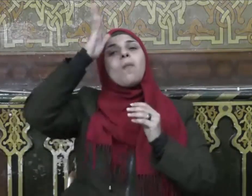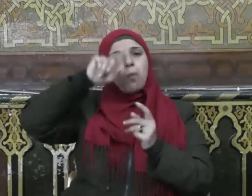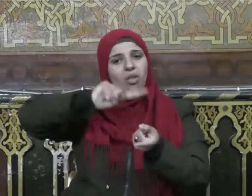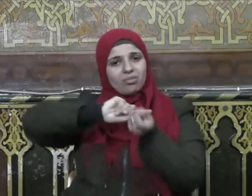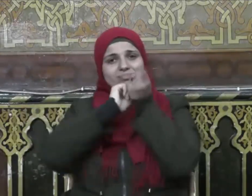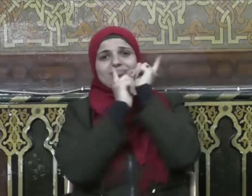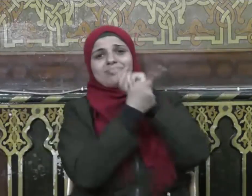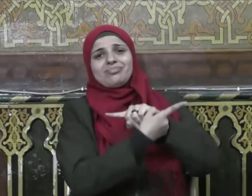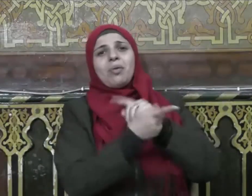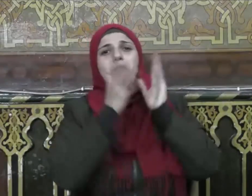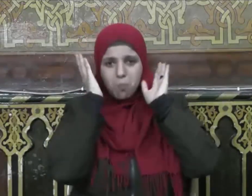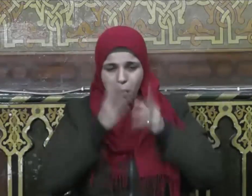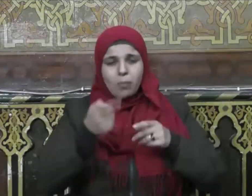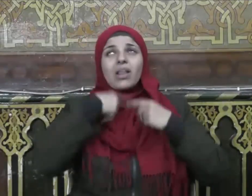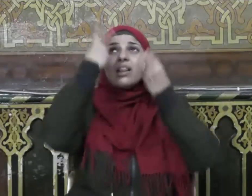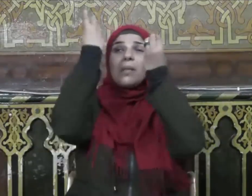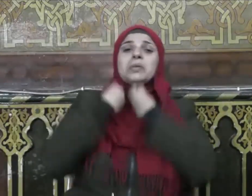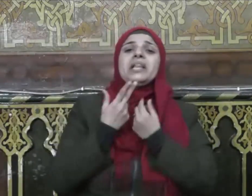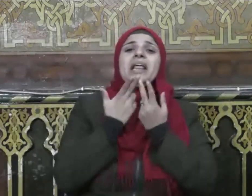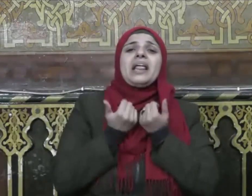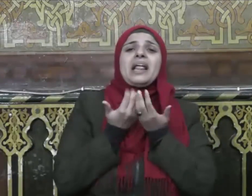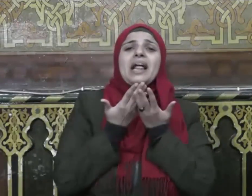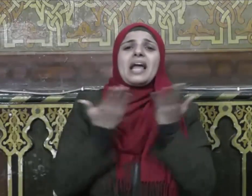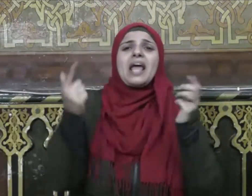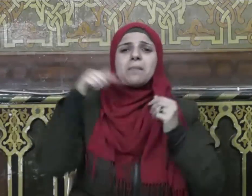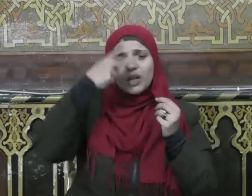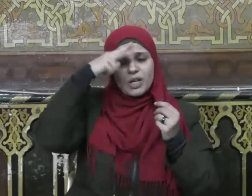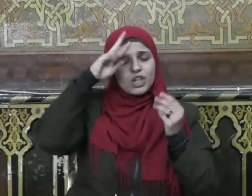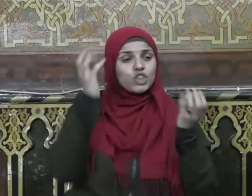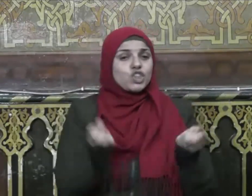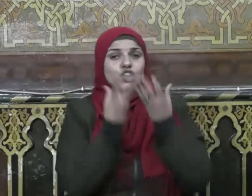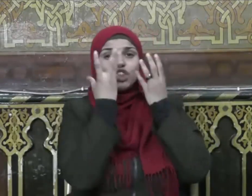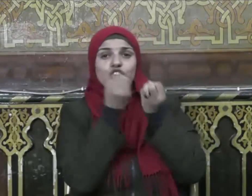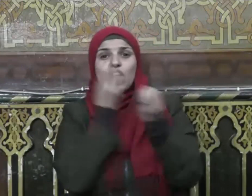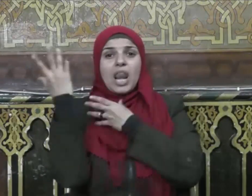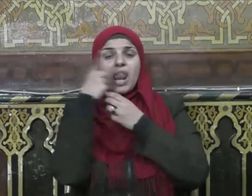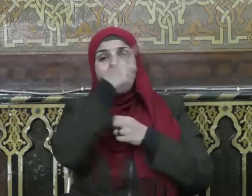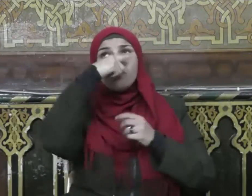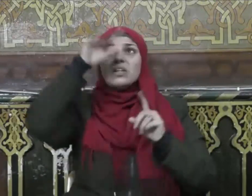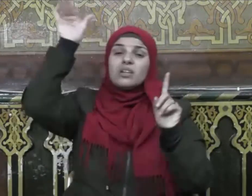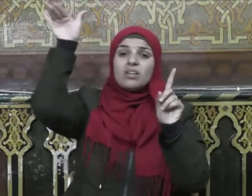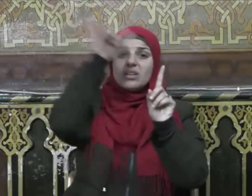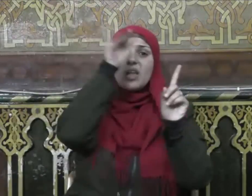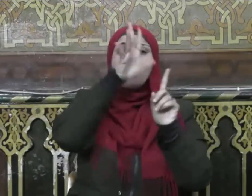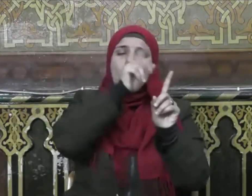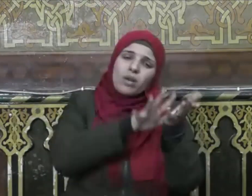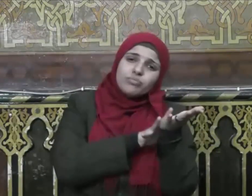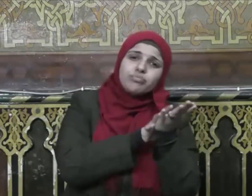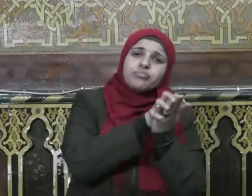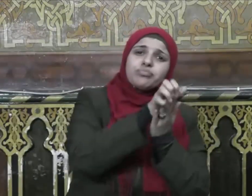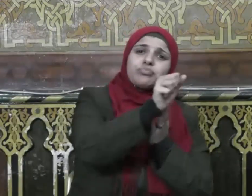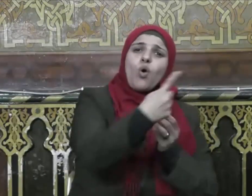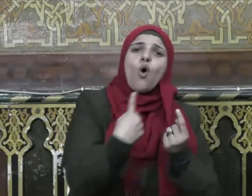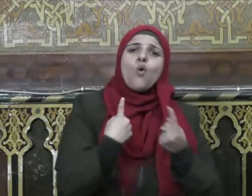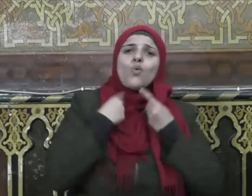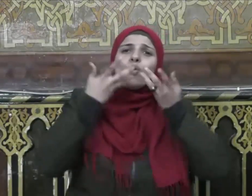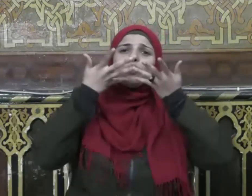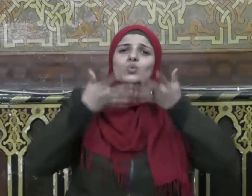أن يؤتيني خيرا من جنتك ويرسل عليها حسبانا من السماء فتصبح